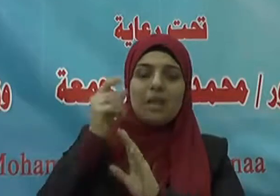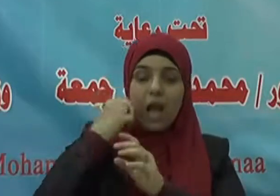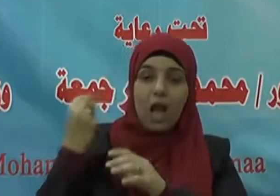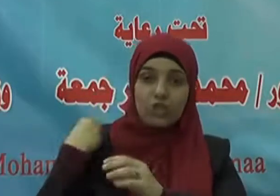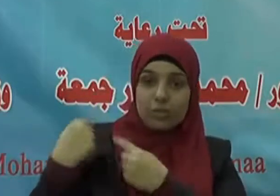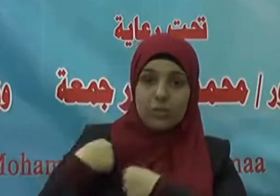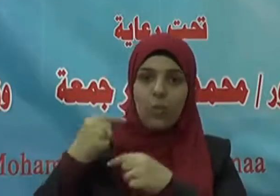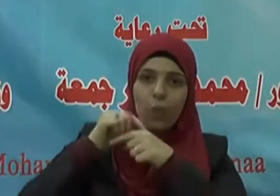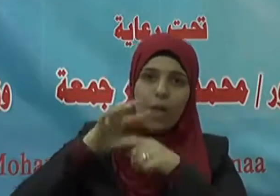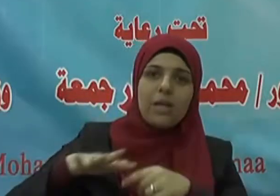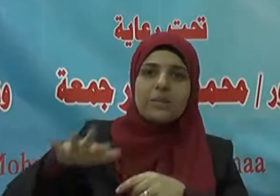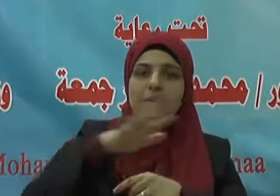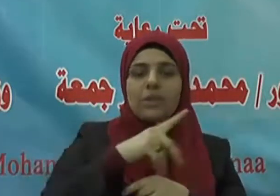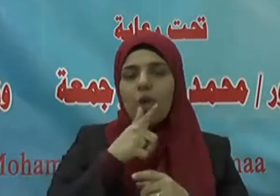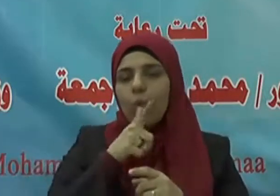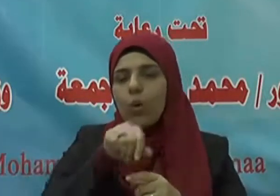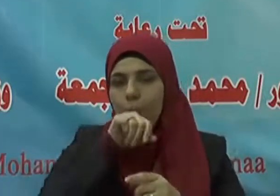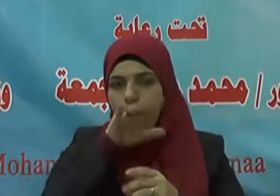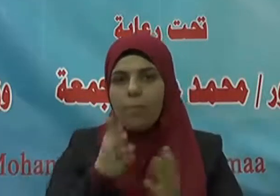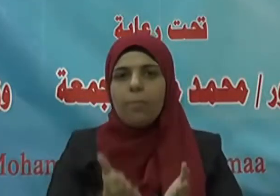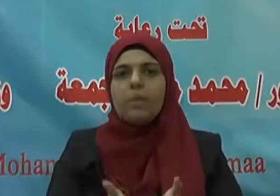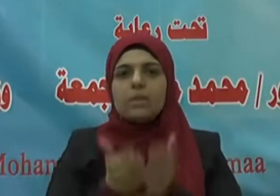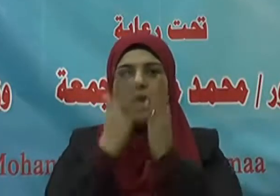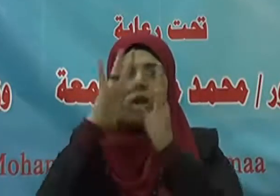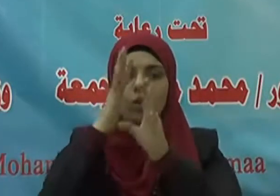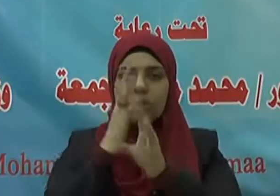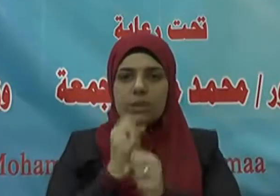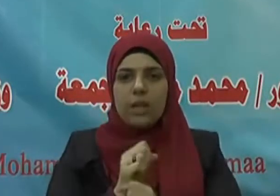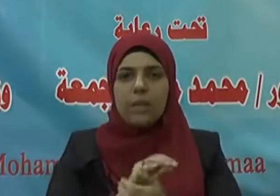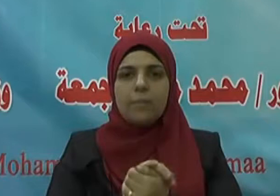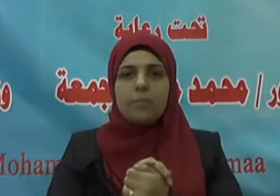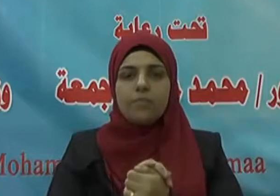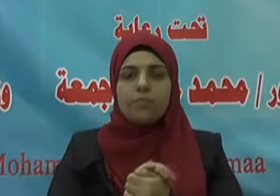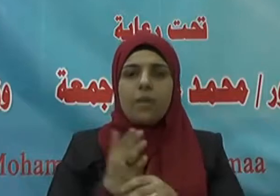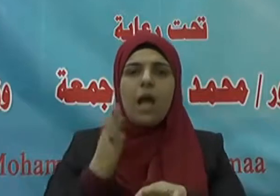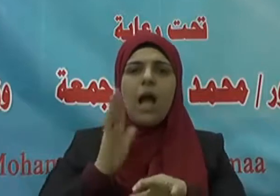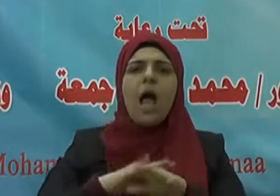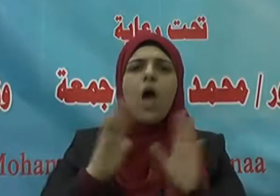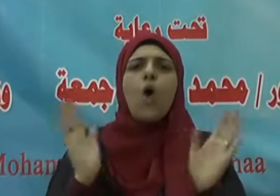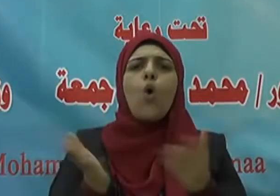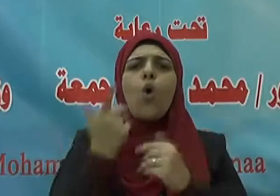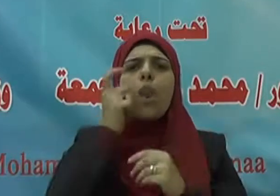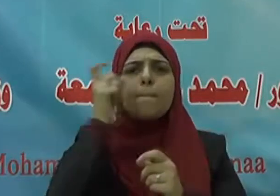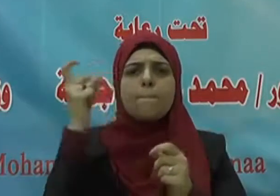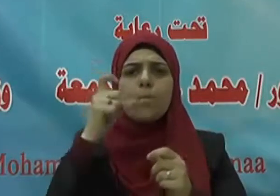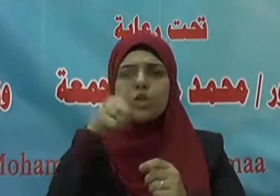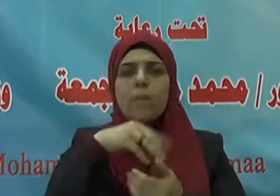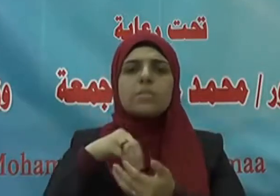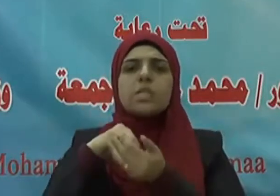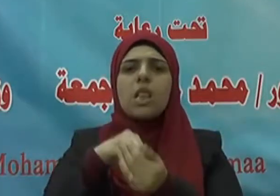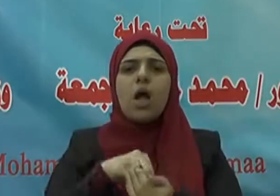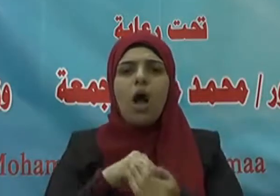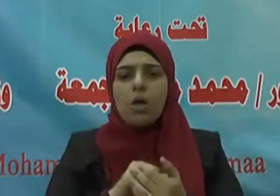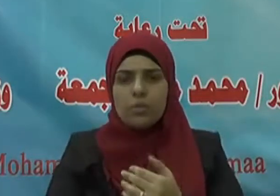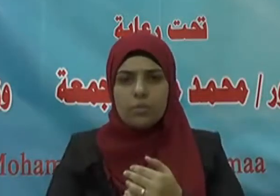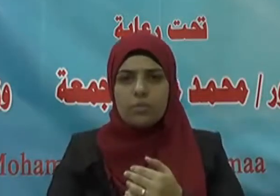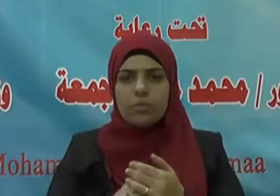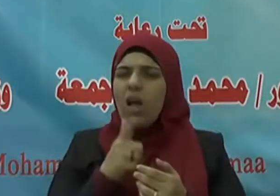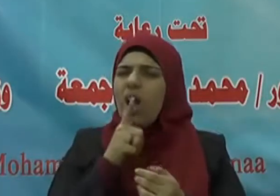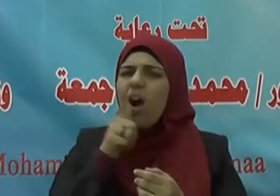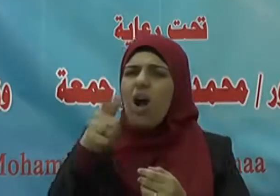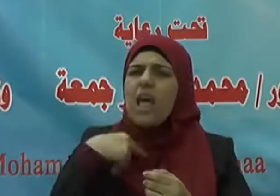وغيره يقول صلى الله عليه وسلم على كل مسلم صدقه